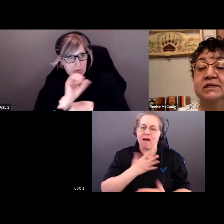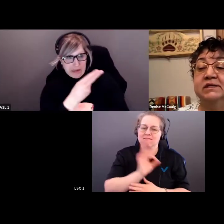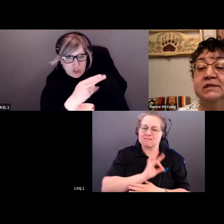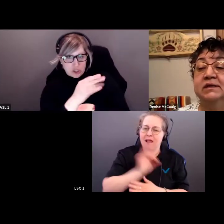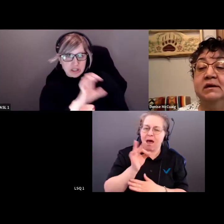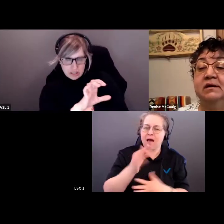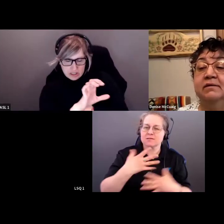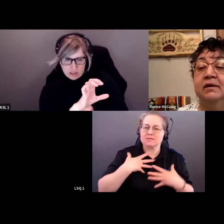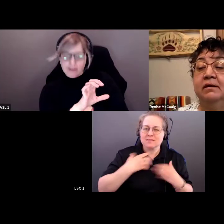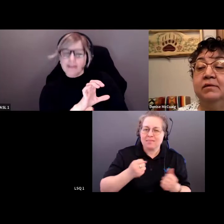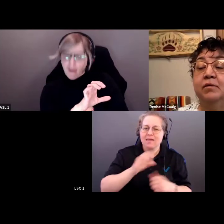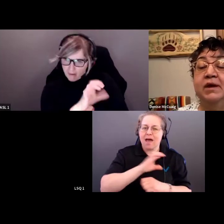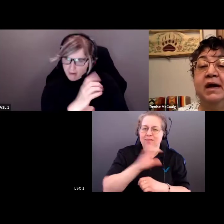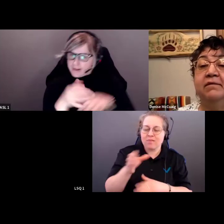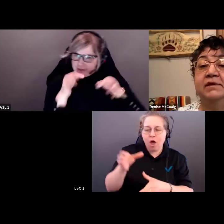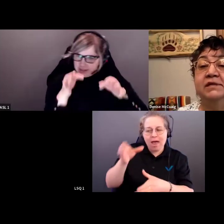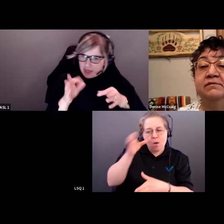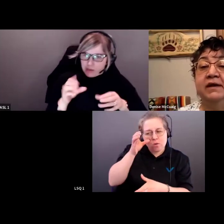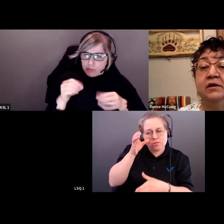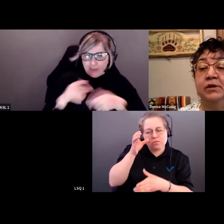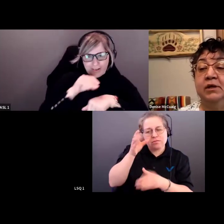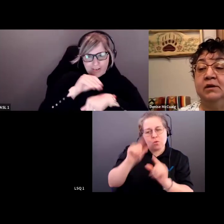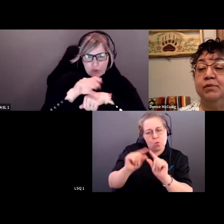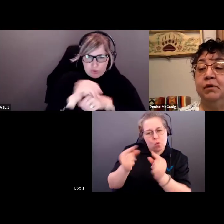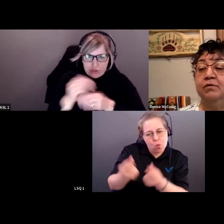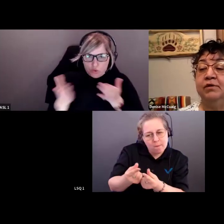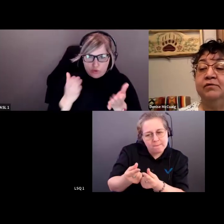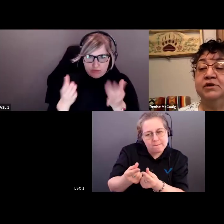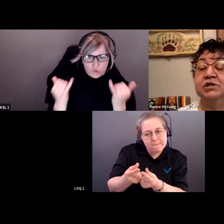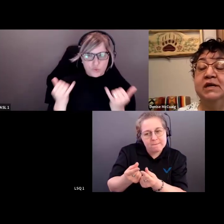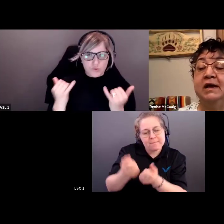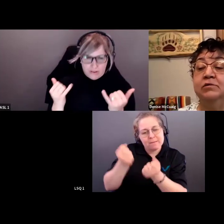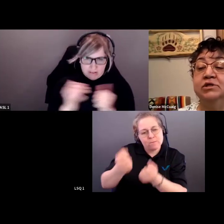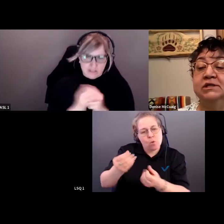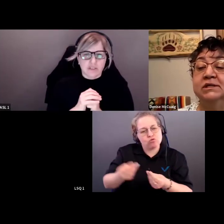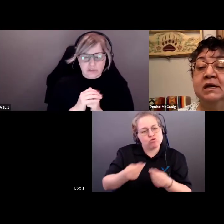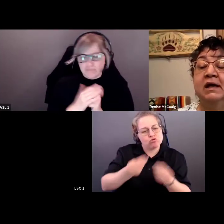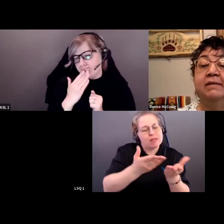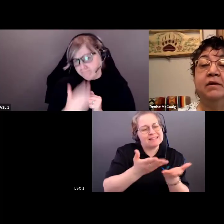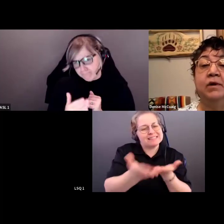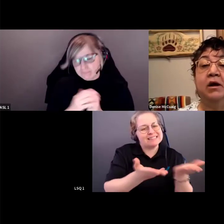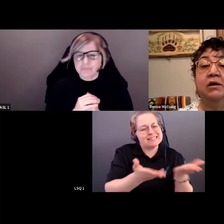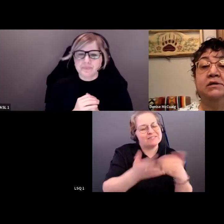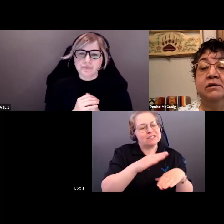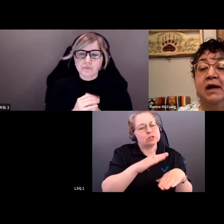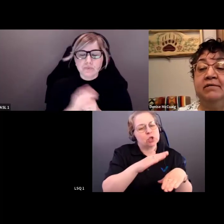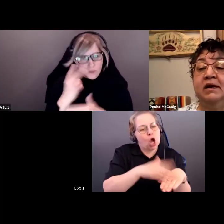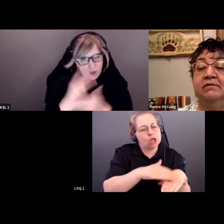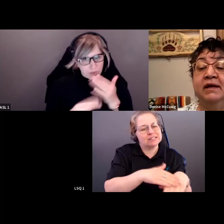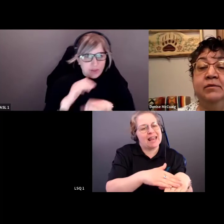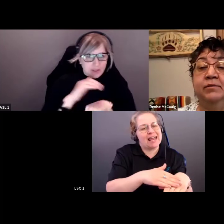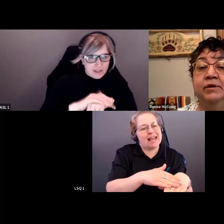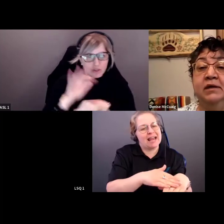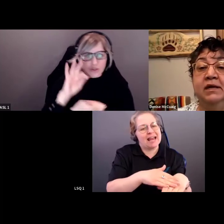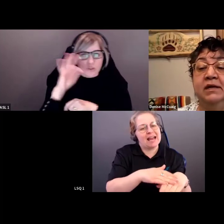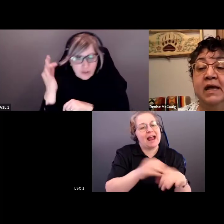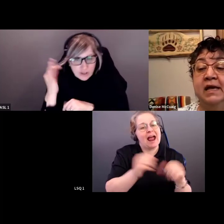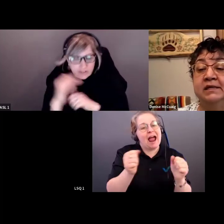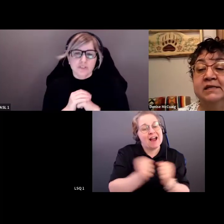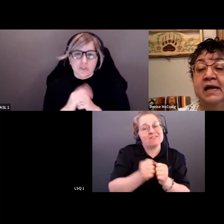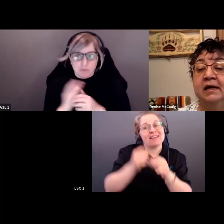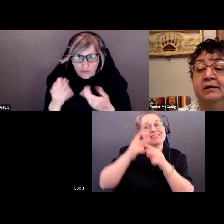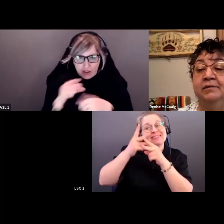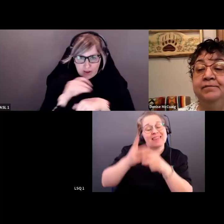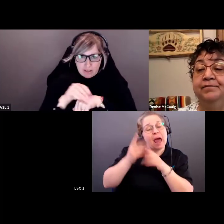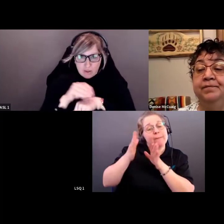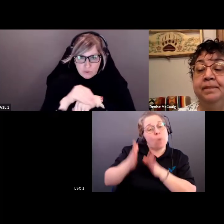conseils de notre groupe et ait fourni des services de counselling, qu'un thérapeute soit disponible